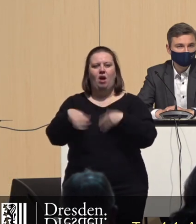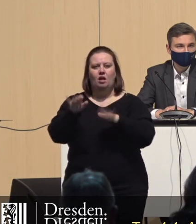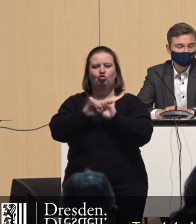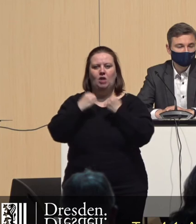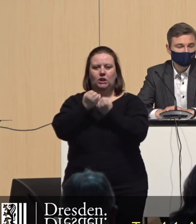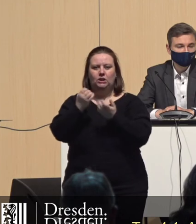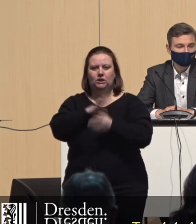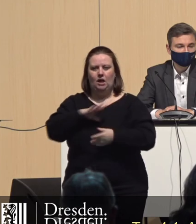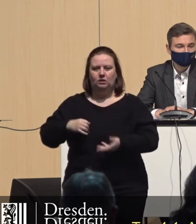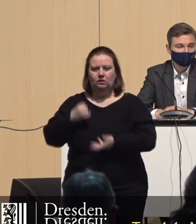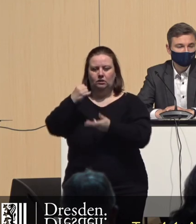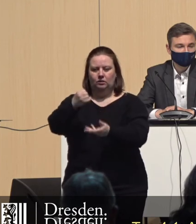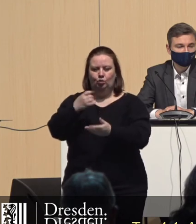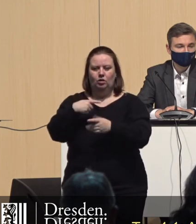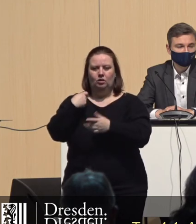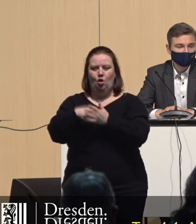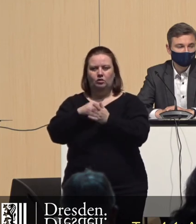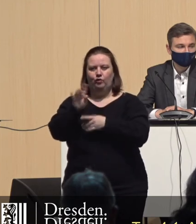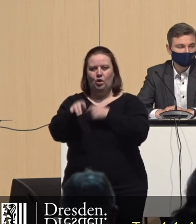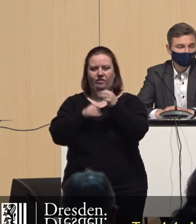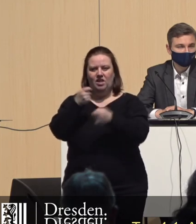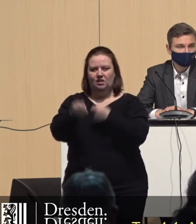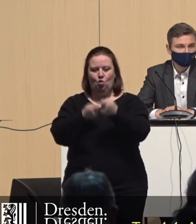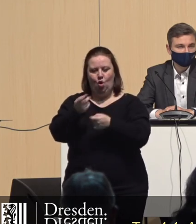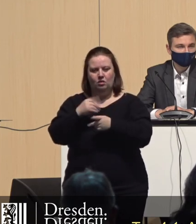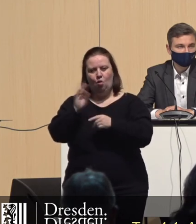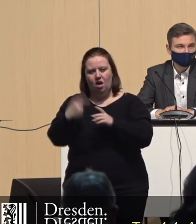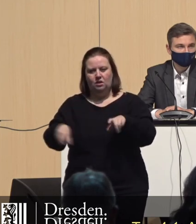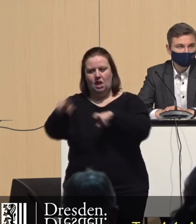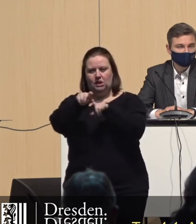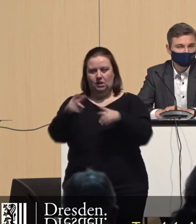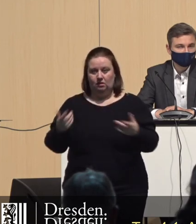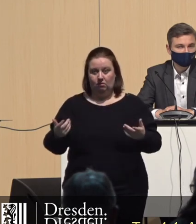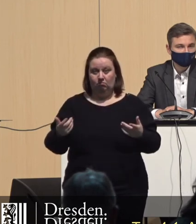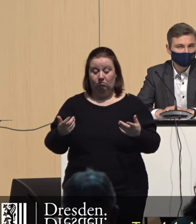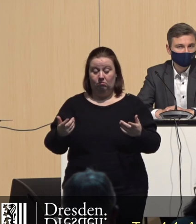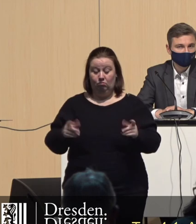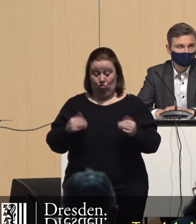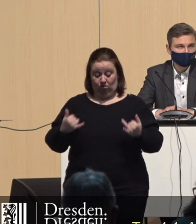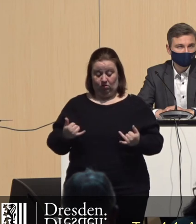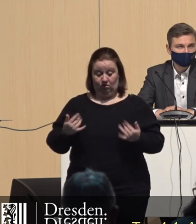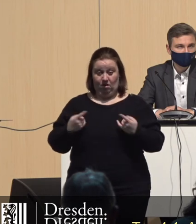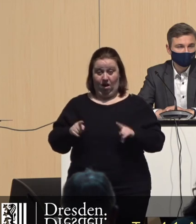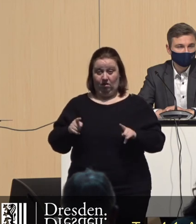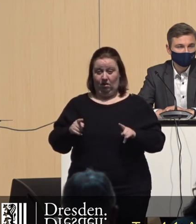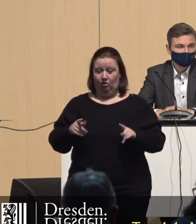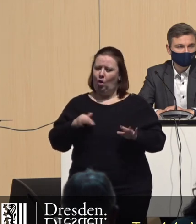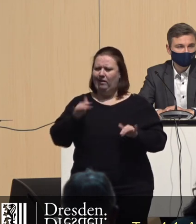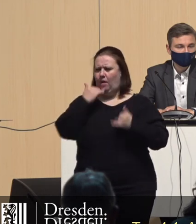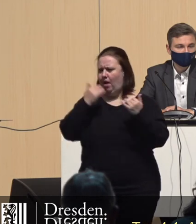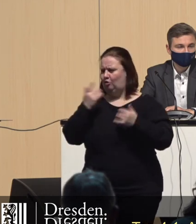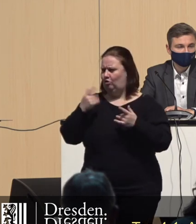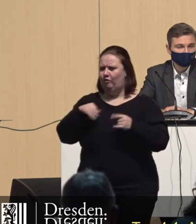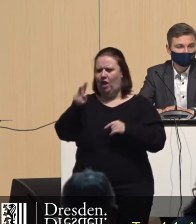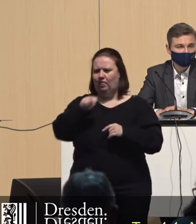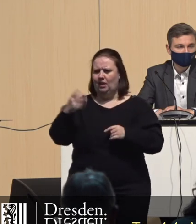bereitsteht, der die auflaufenden Kosten für die Investoren ersetzt. Und das ist das andere. Hier ist noch ein Märchen erzählt